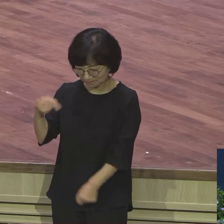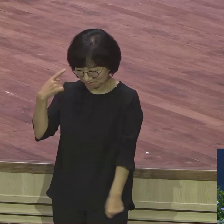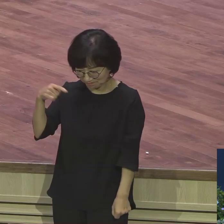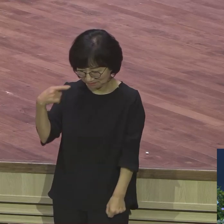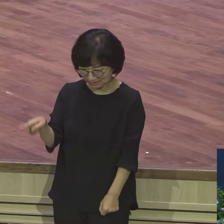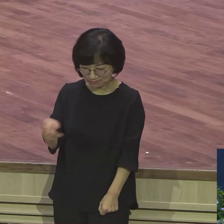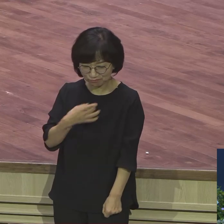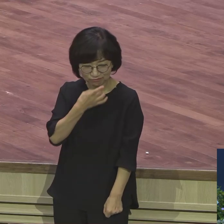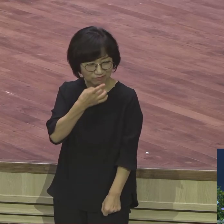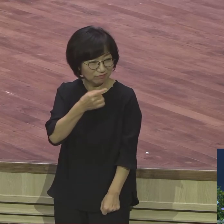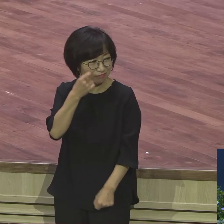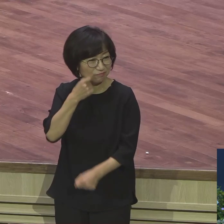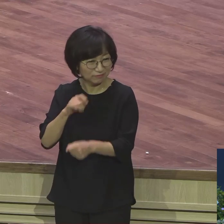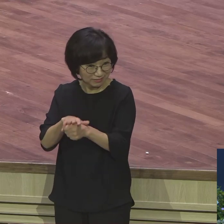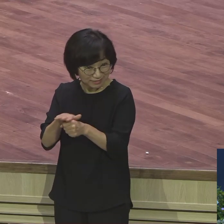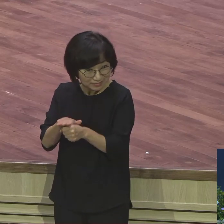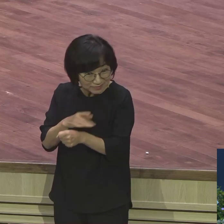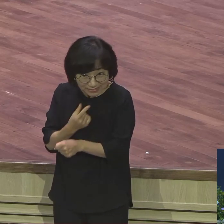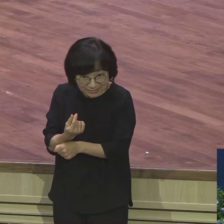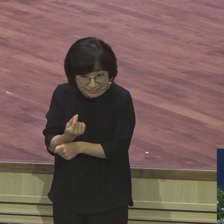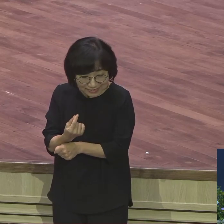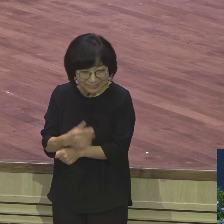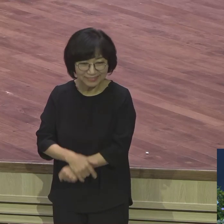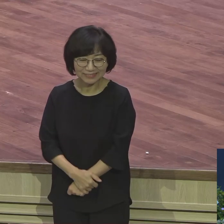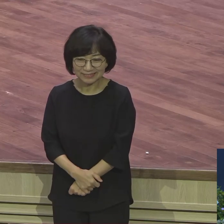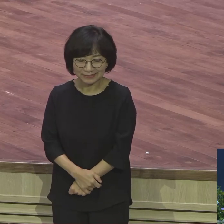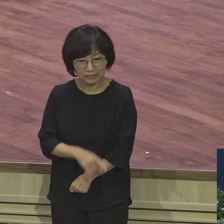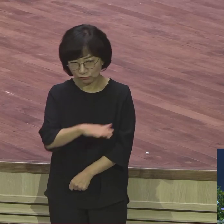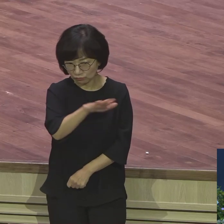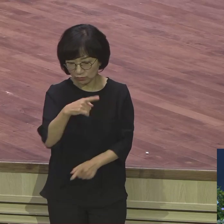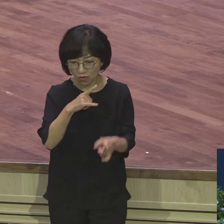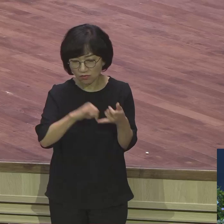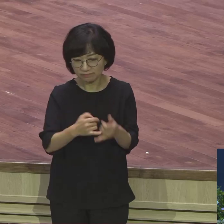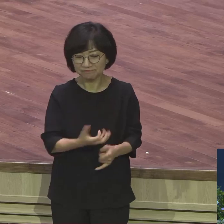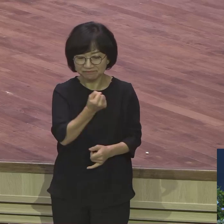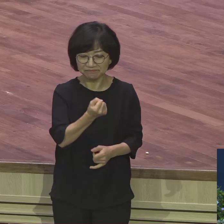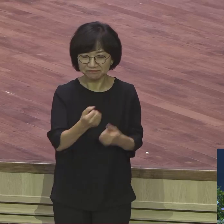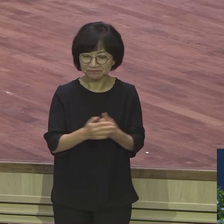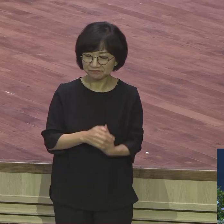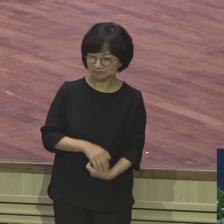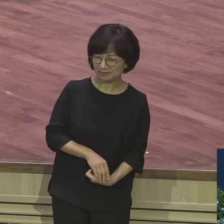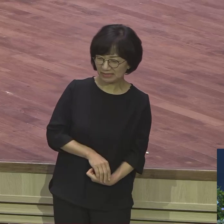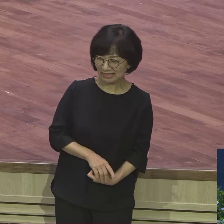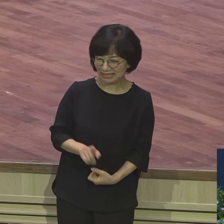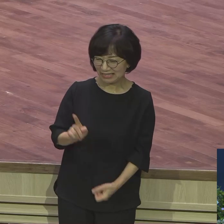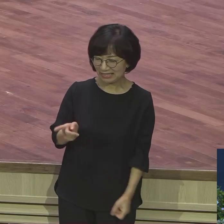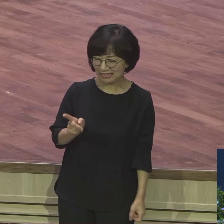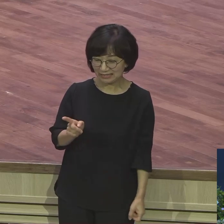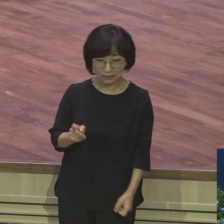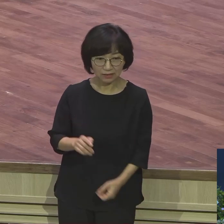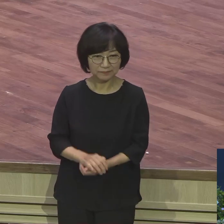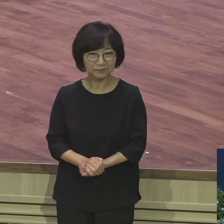그렇지요 그렇지요 은약 가진 사람 그런데 그렇지 못한 분은 그래 말해